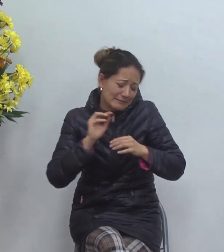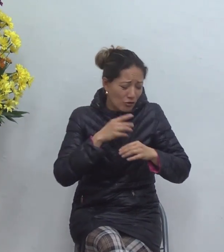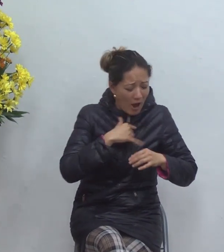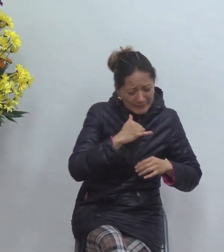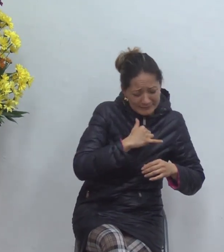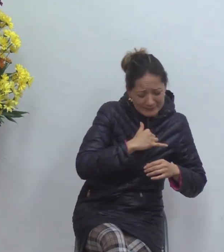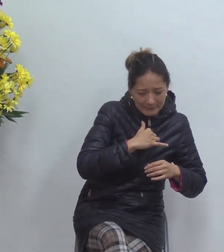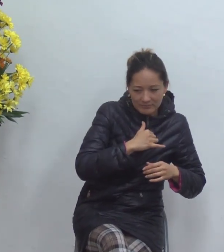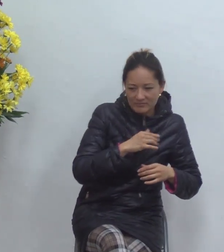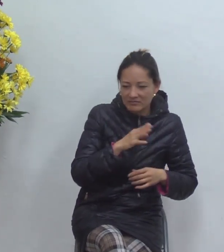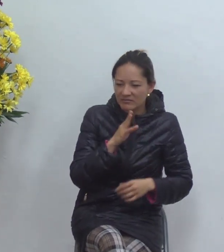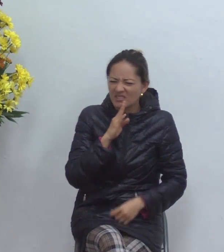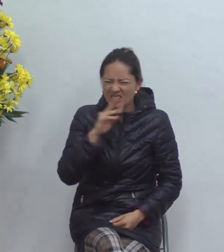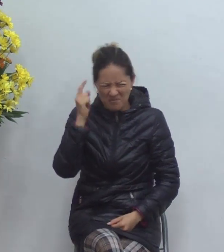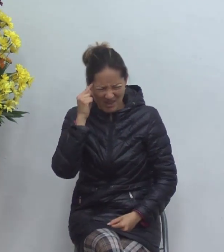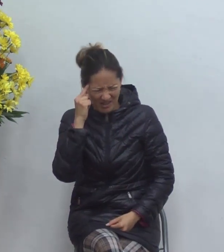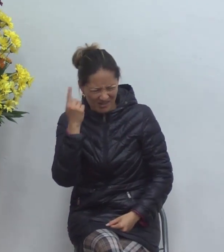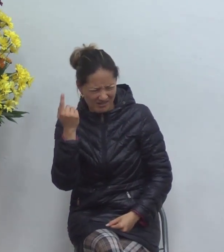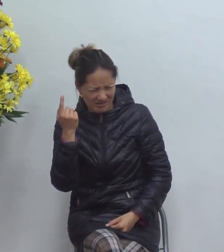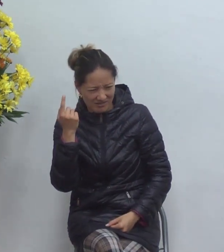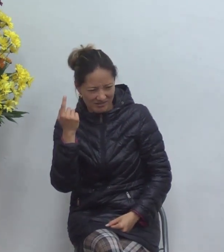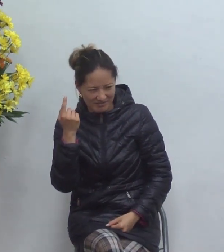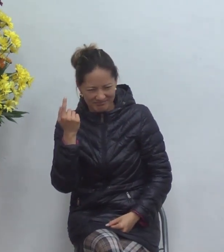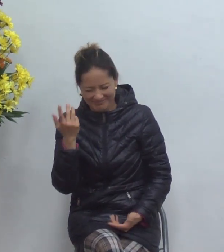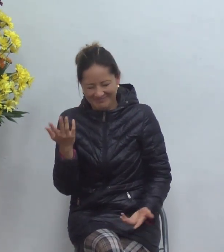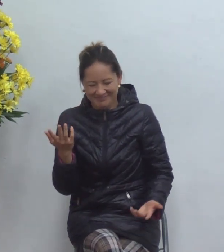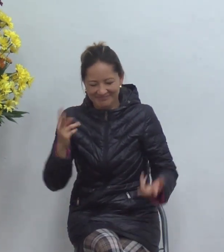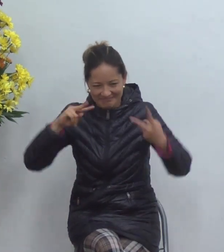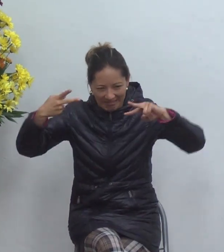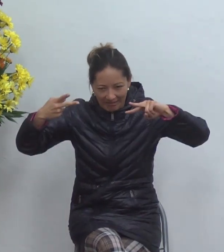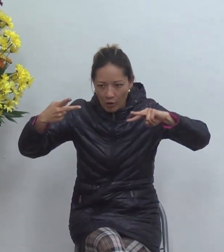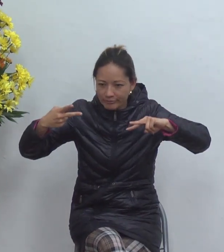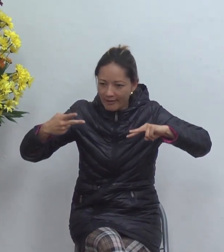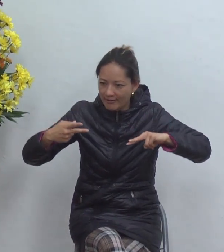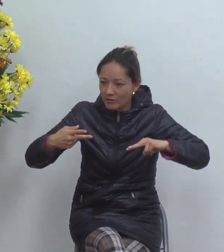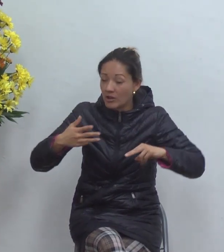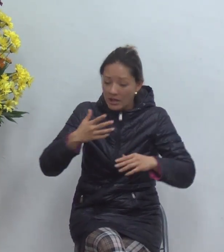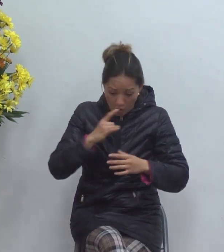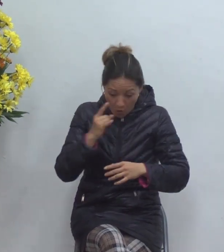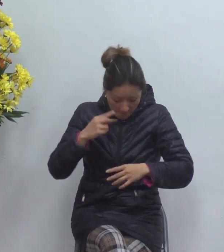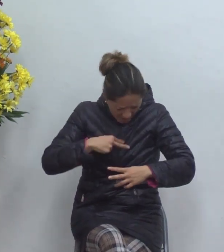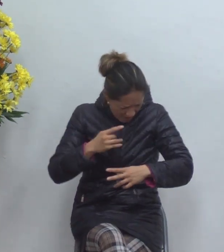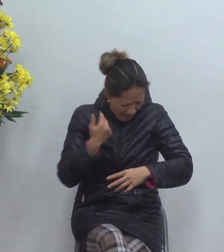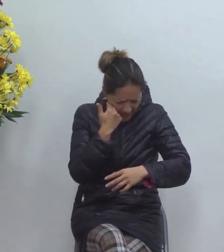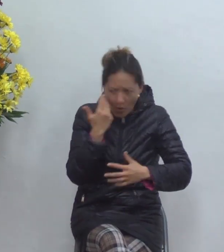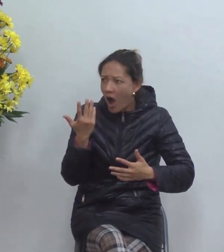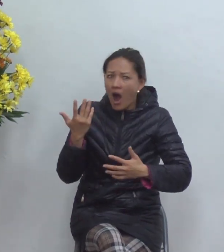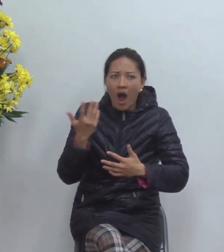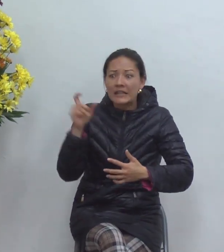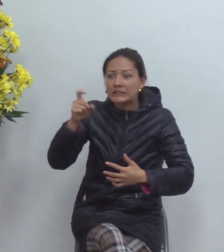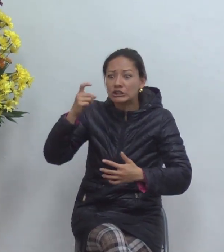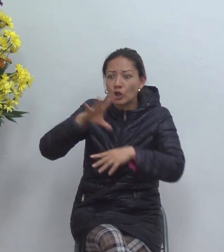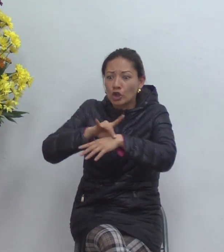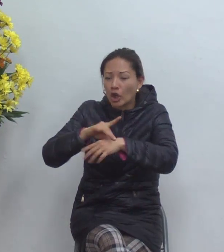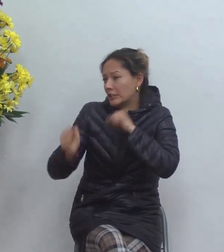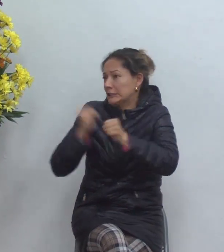¿quién piensa así? al contrario apenas uno sabe que está enfermo ¿a dónde corre? al médico sáname